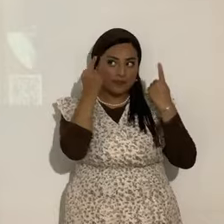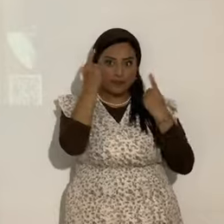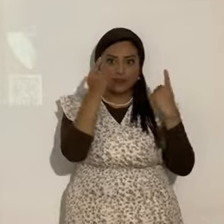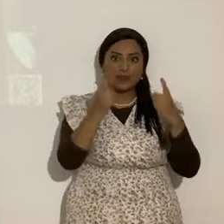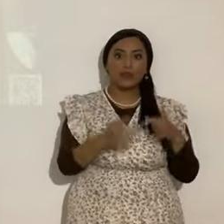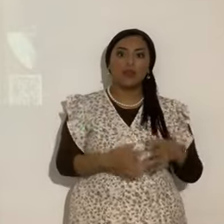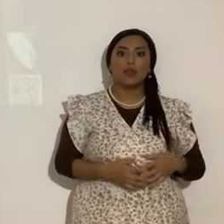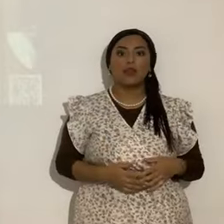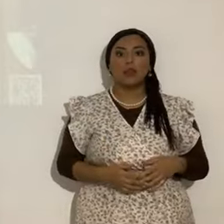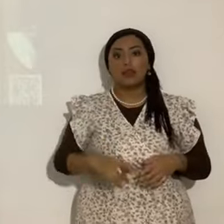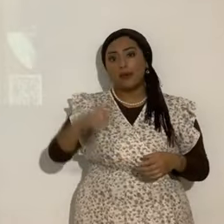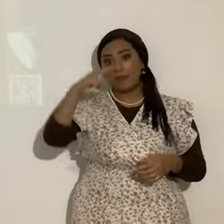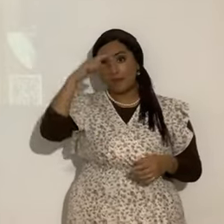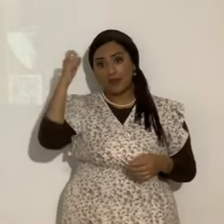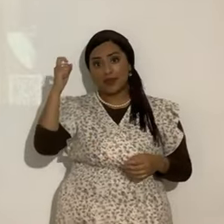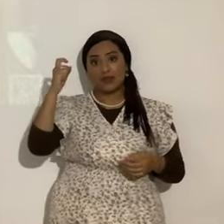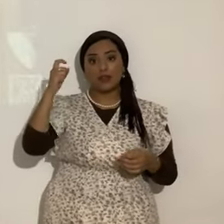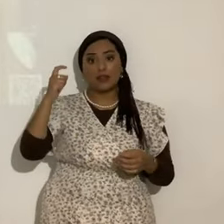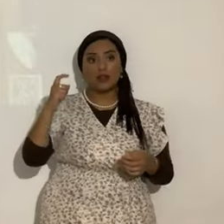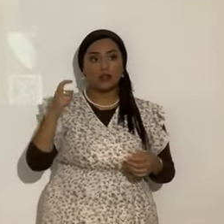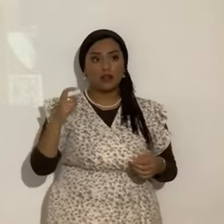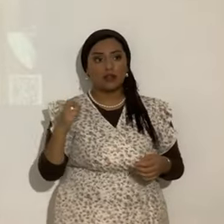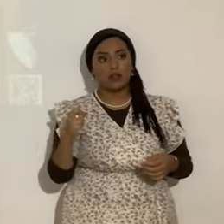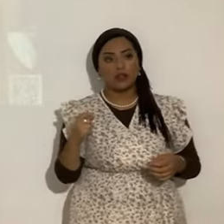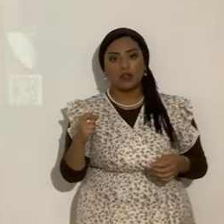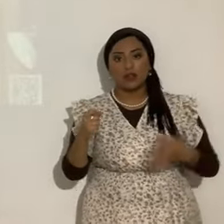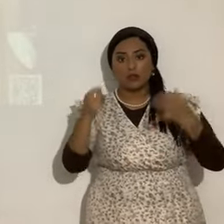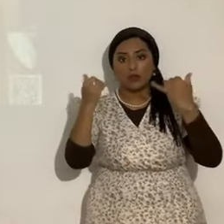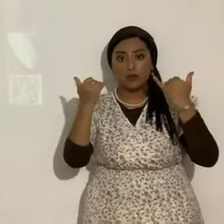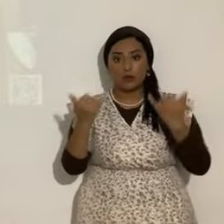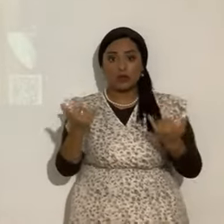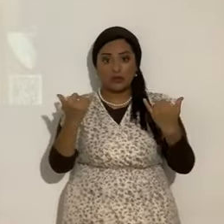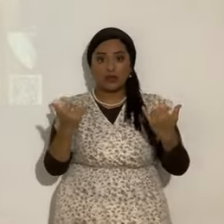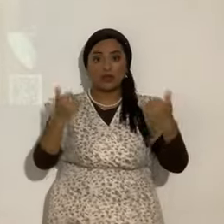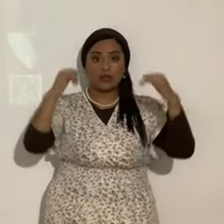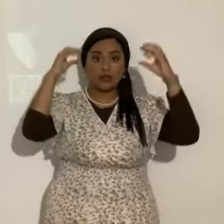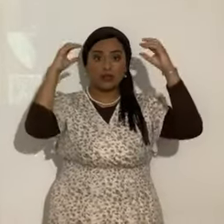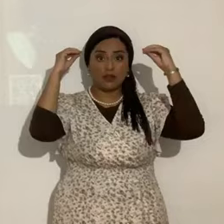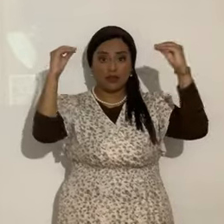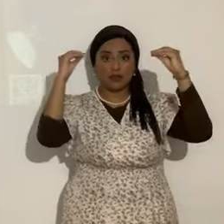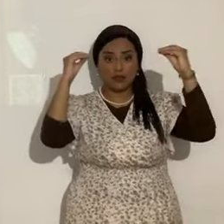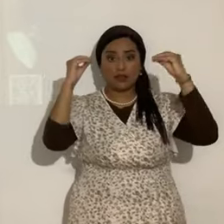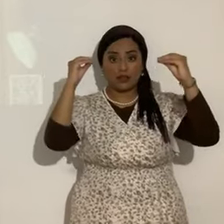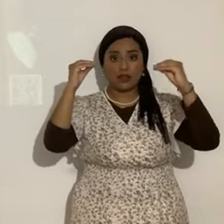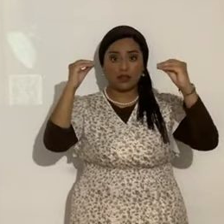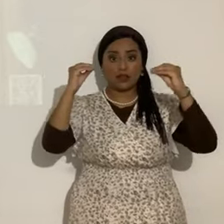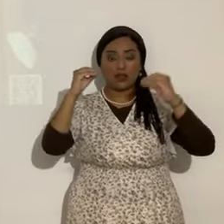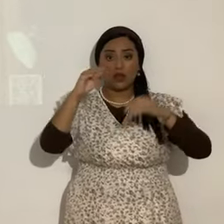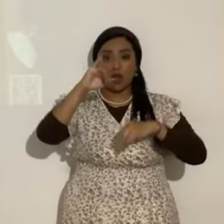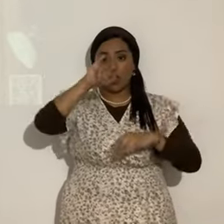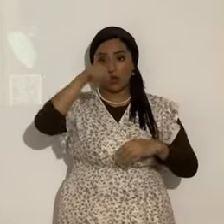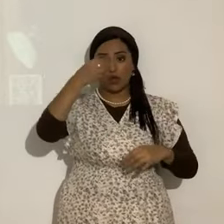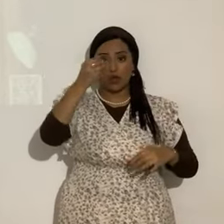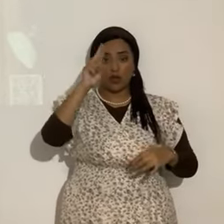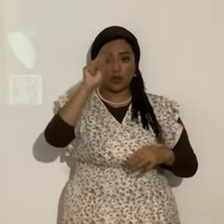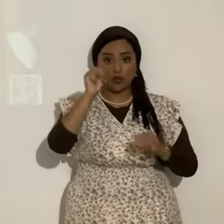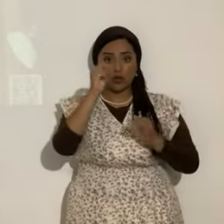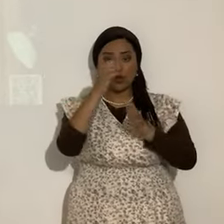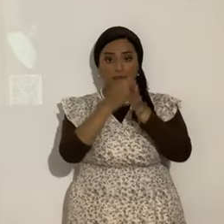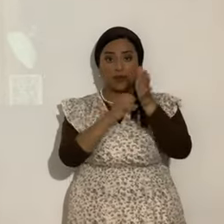Sí. Porque esta administración de Yahshua. En Juan ocho. Capítulo ocho. Verso